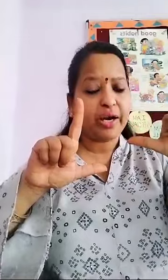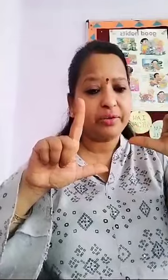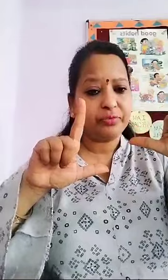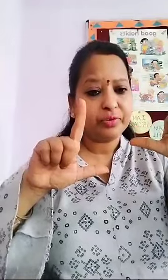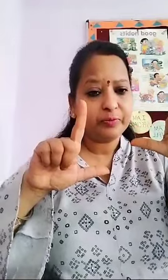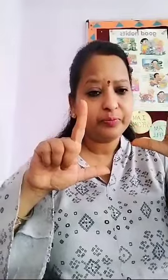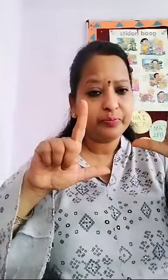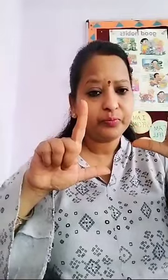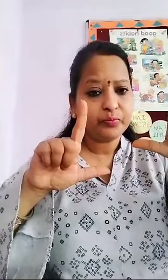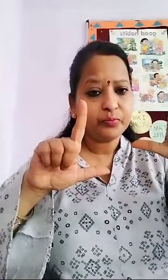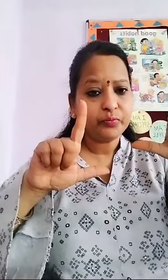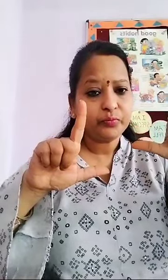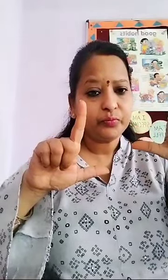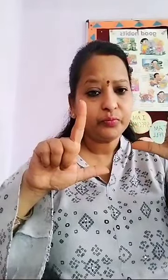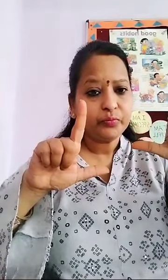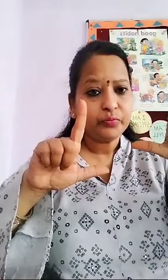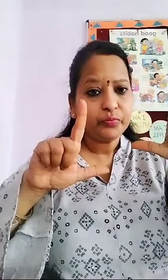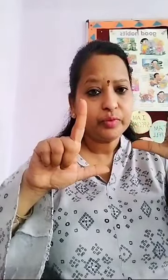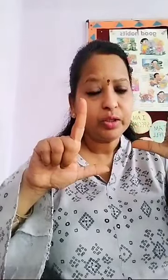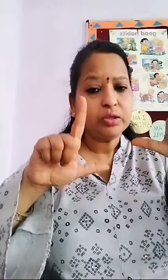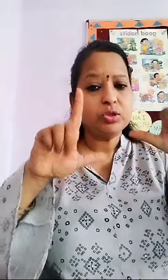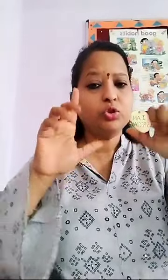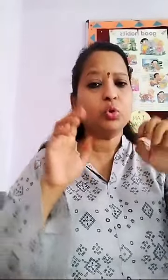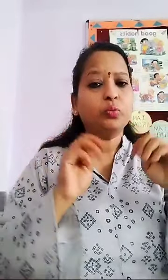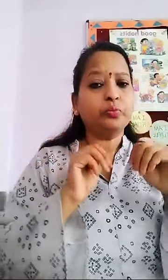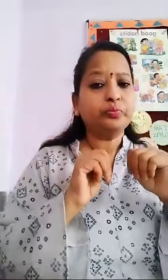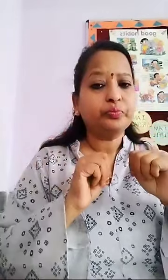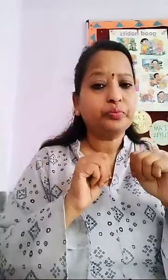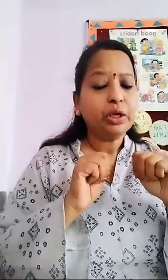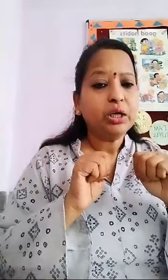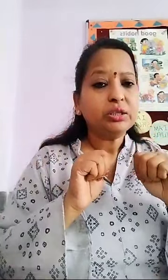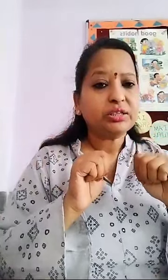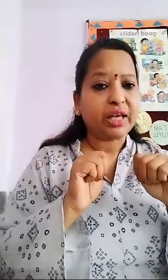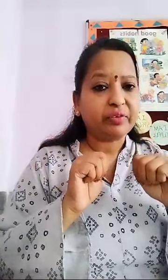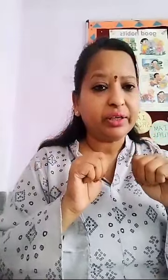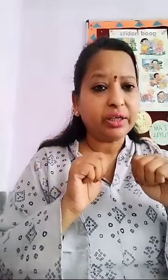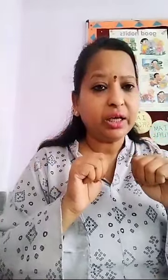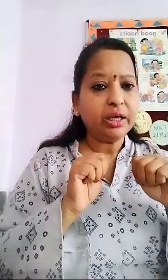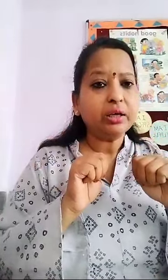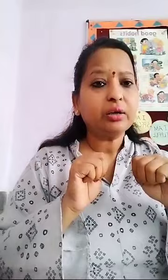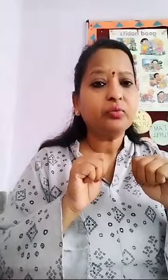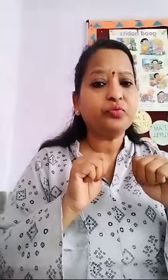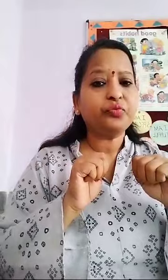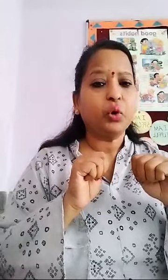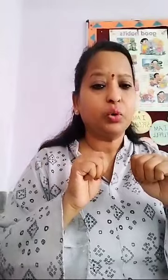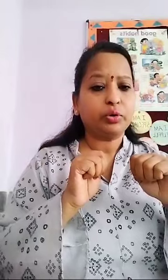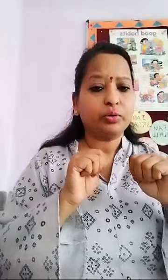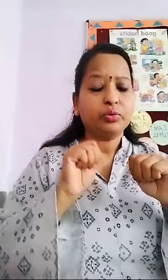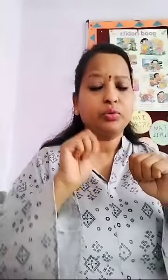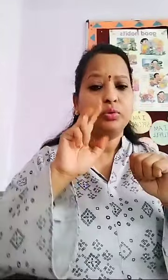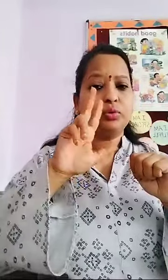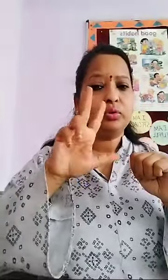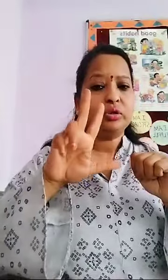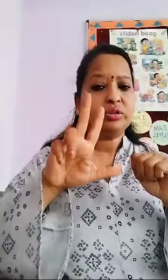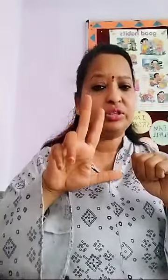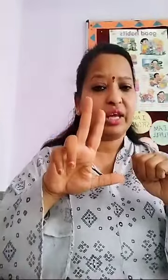65 Zoom 74 4 4 74